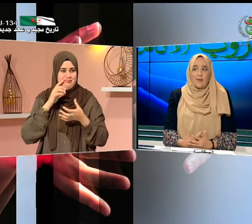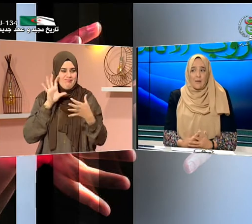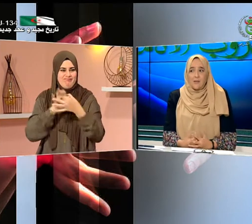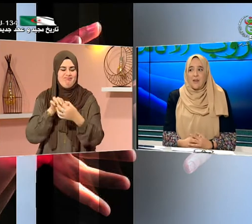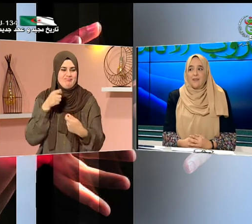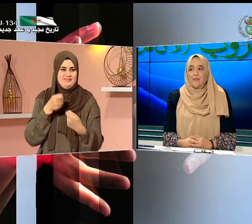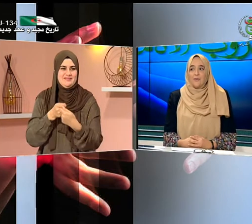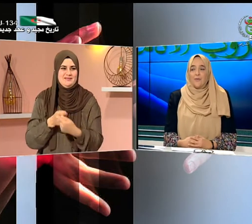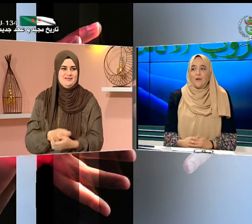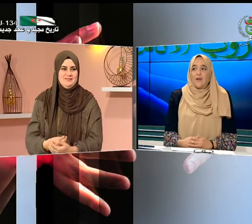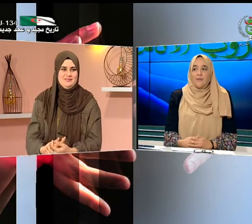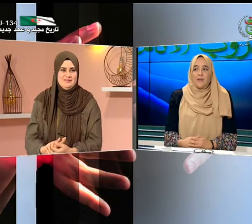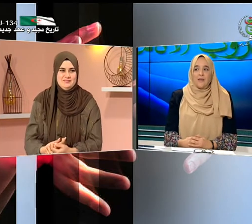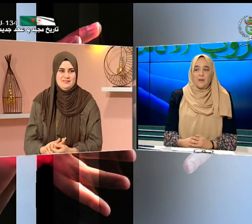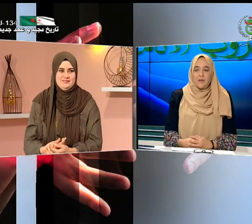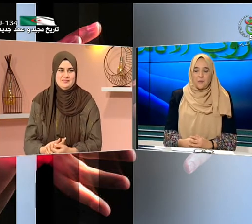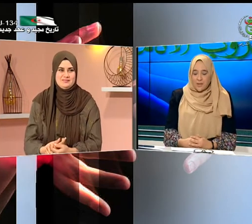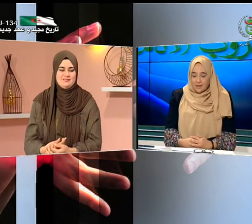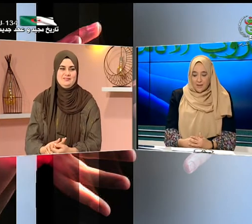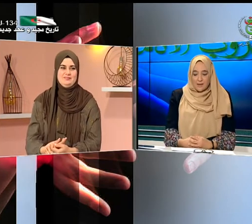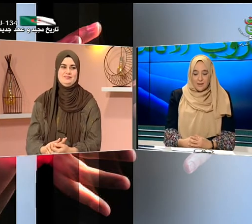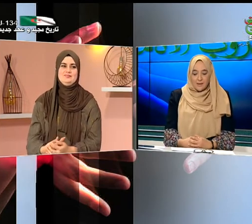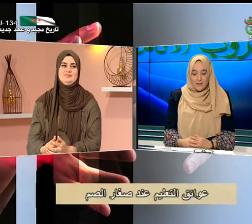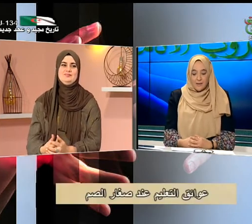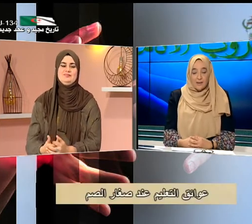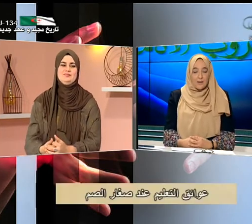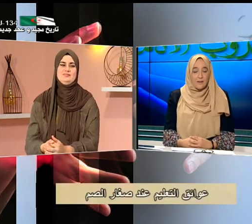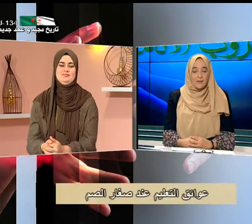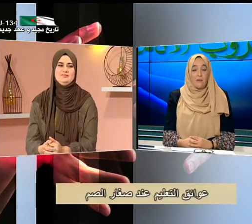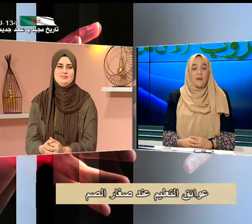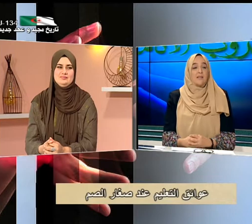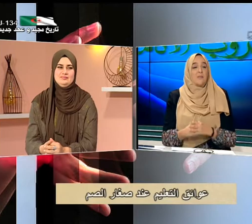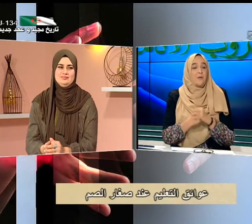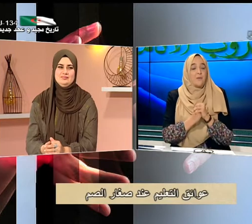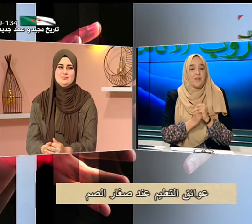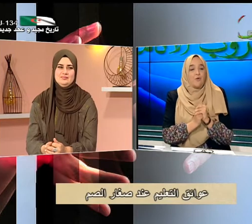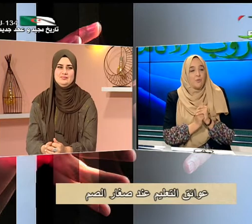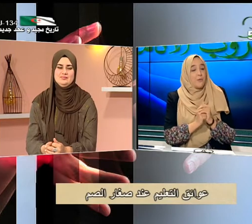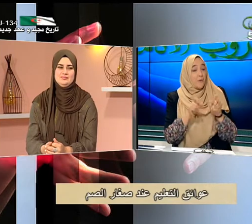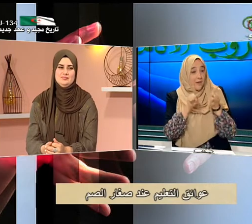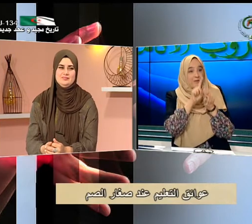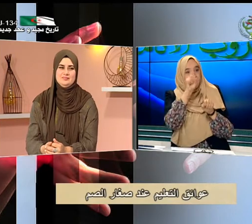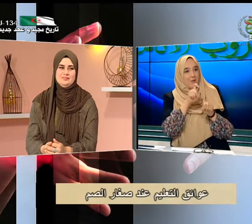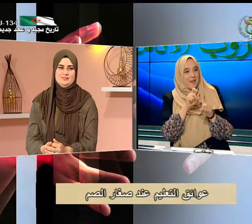الإعلام الآلي فهي مجالات أين الطفل الأصم يكون متفورة نفس السؤال